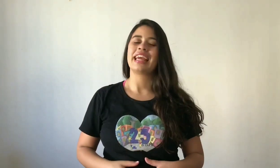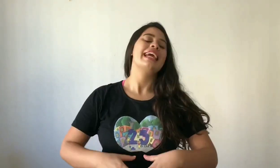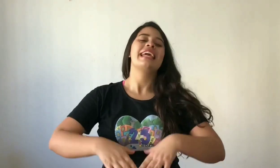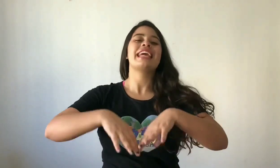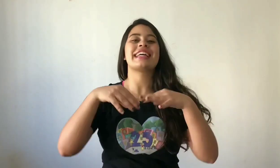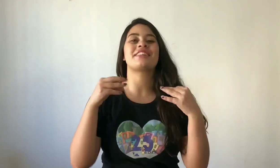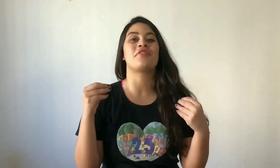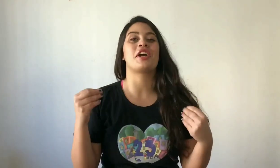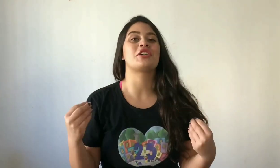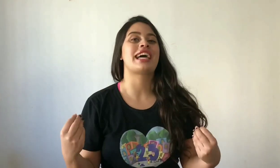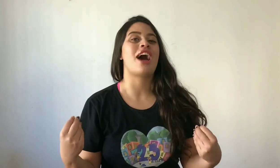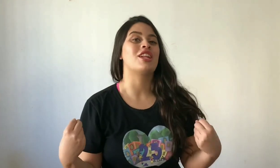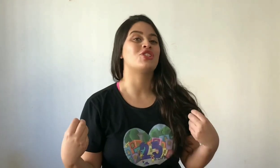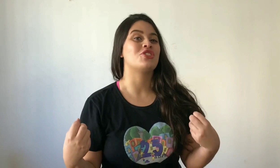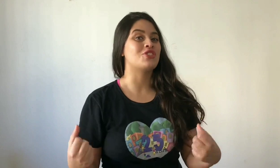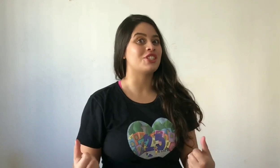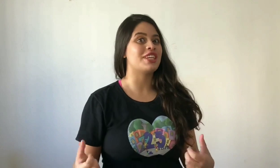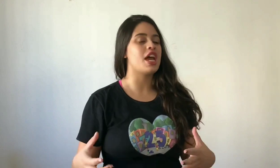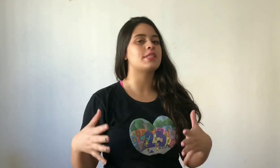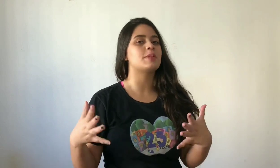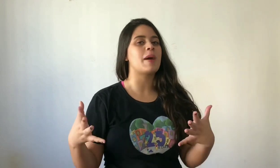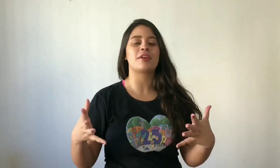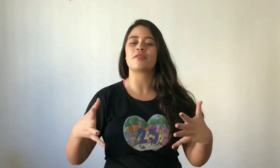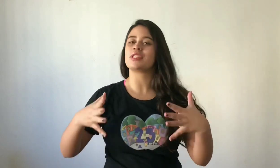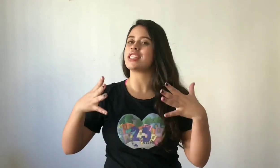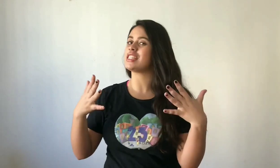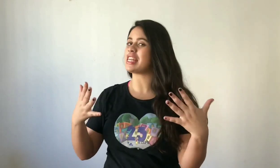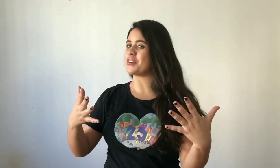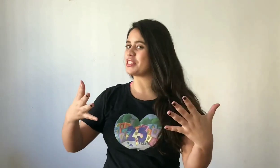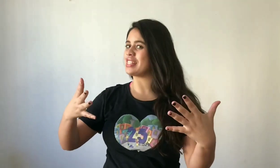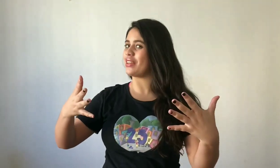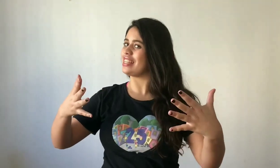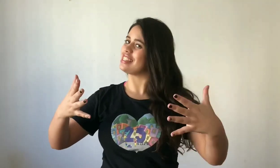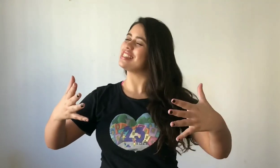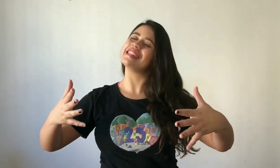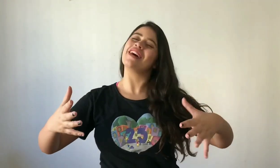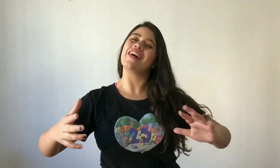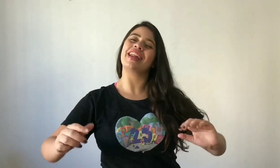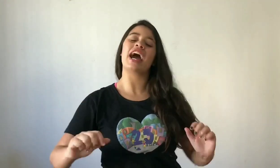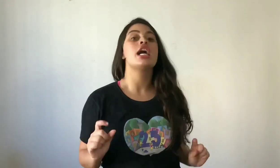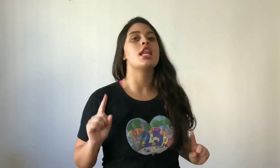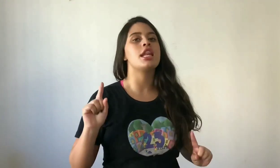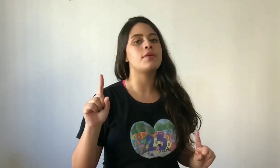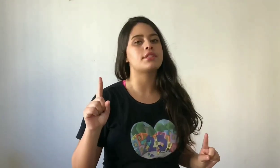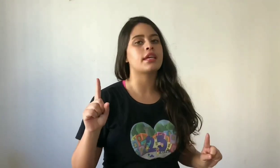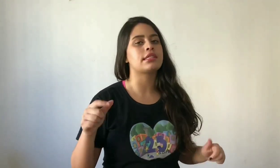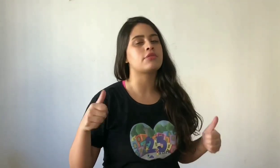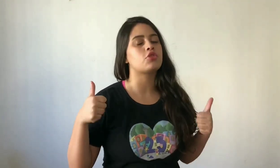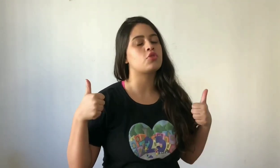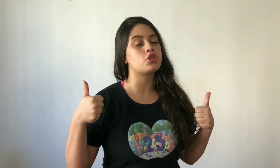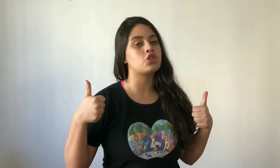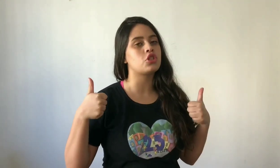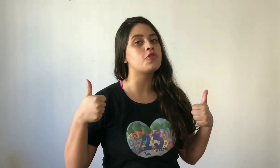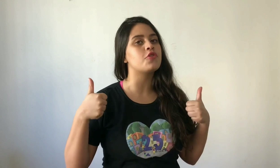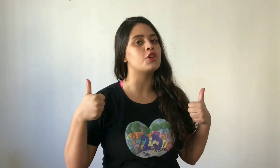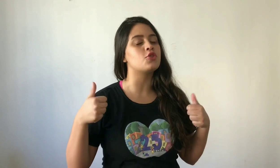E essa foi a nossa aula de hoje. Eu espero que vocês tenham gostado dessa história. Não esqueçam de curtir o vídeo,